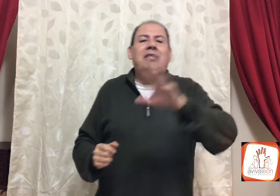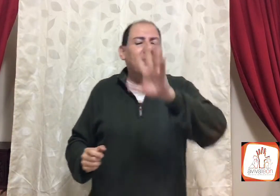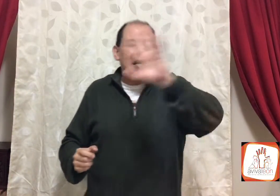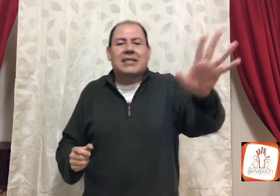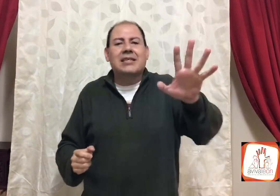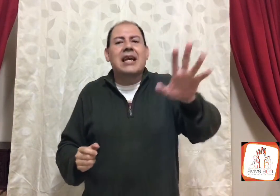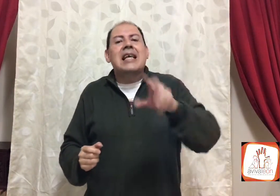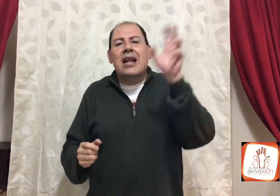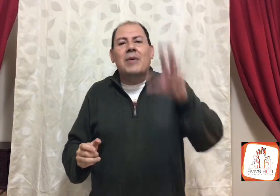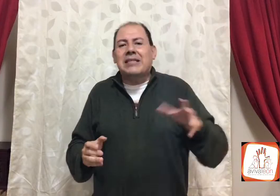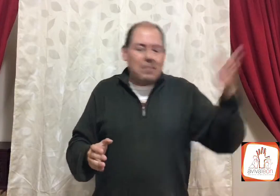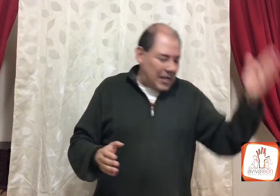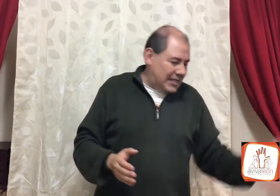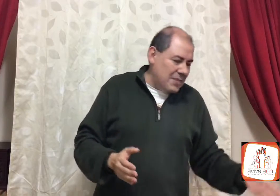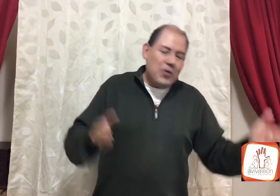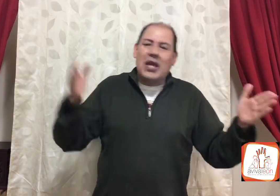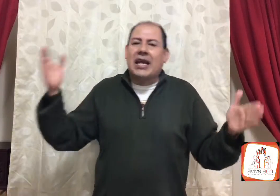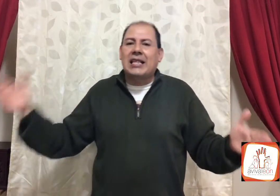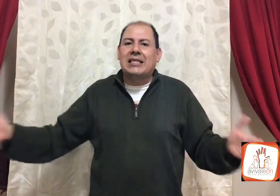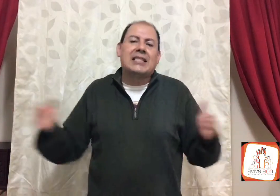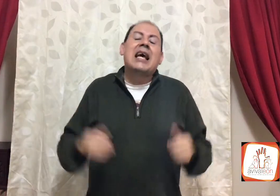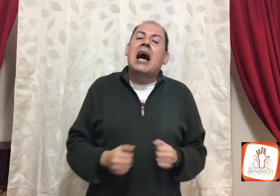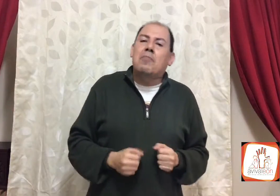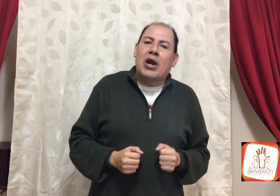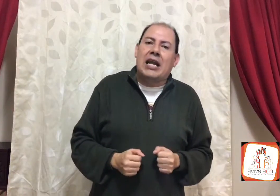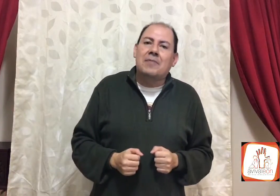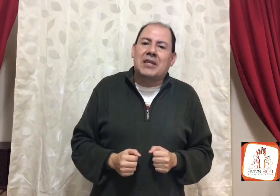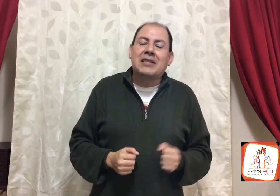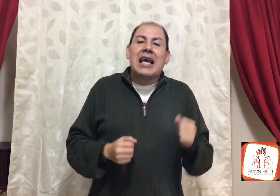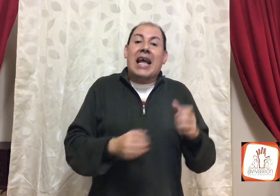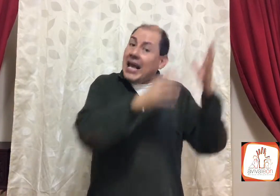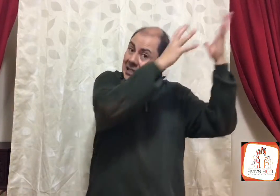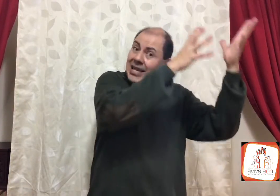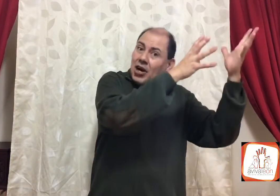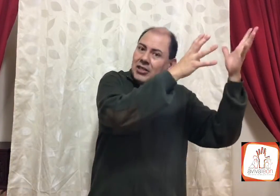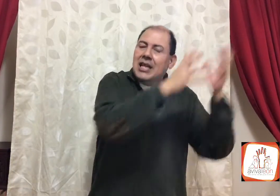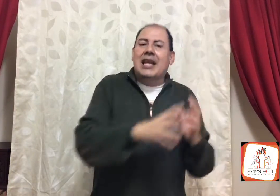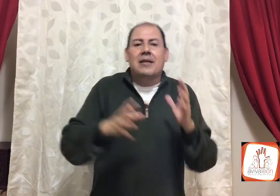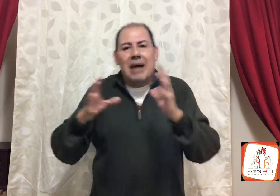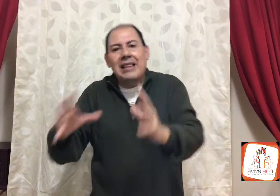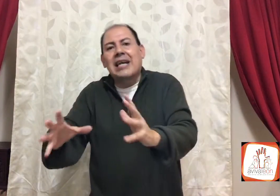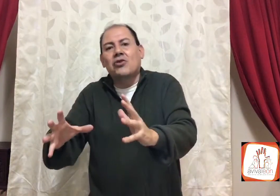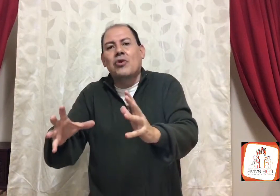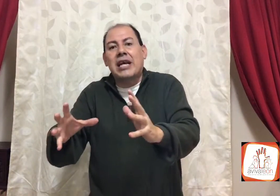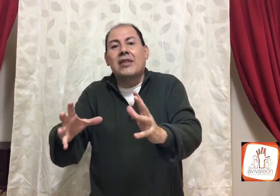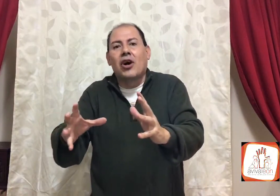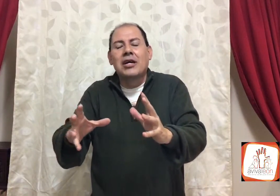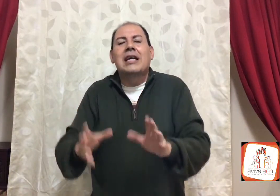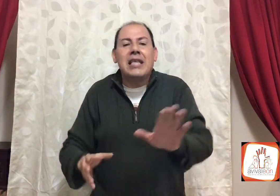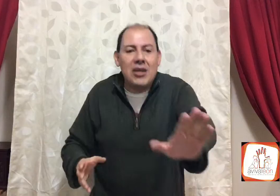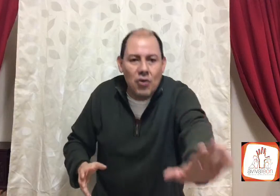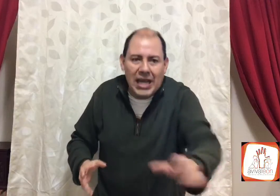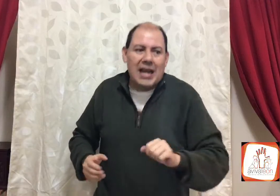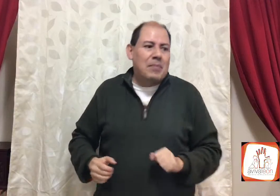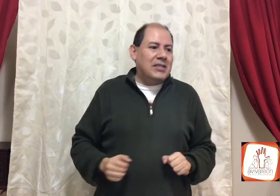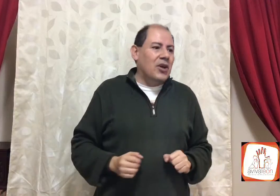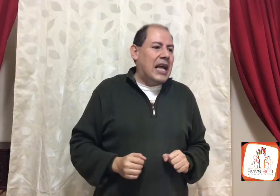veces, y lo ves de principio de Génesis, Apocalipsis, que es Dios, quien manda a ungido, y unge a la persona,